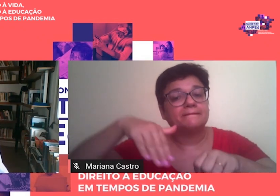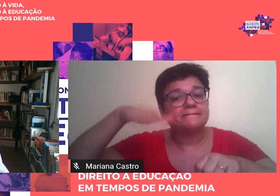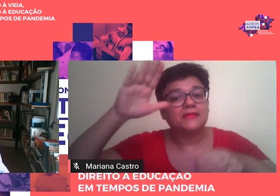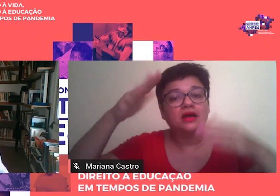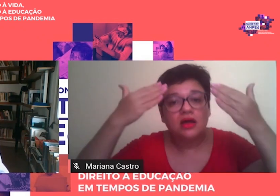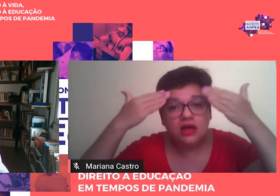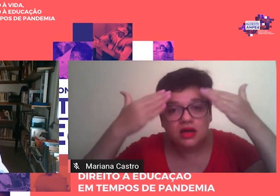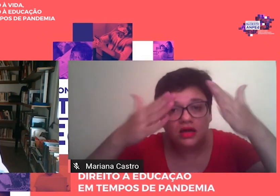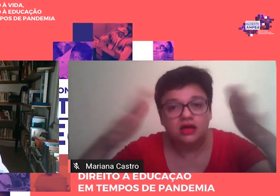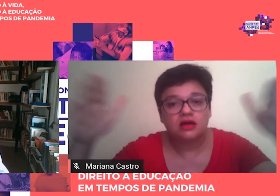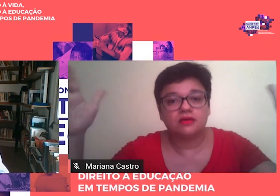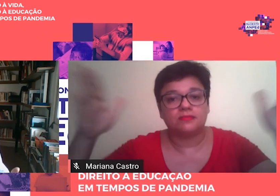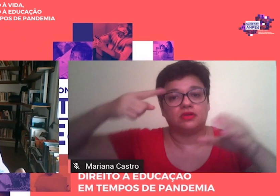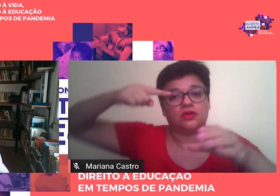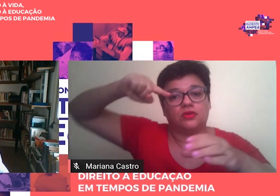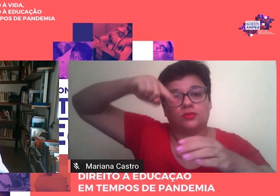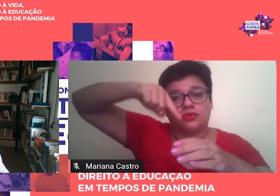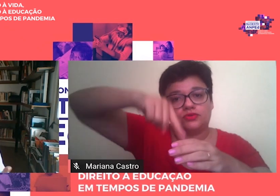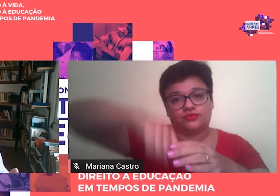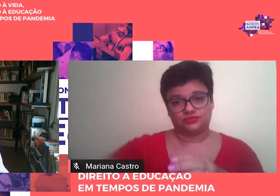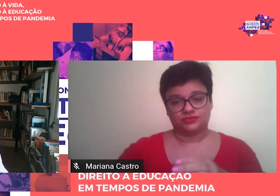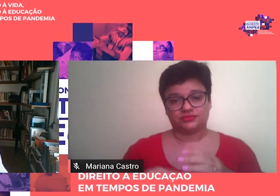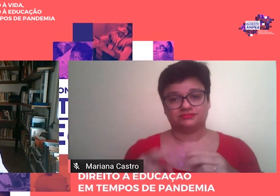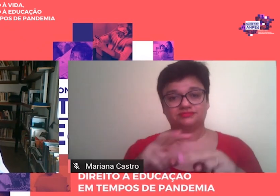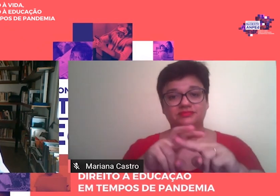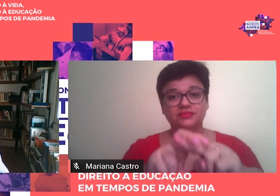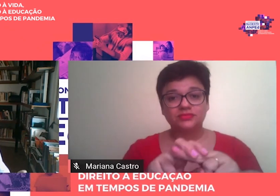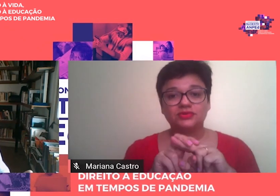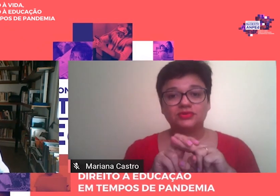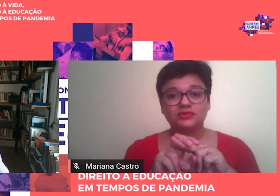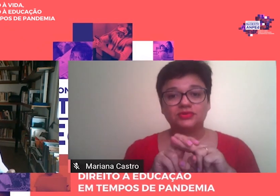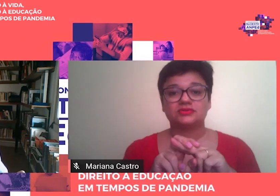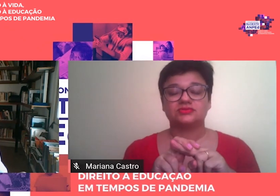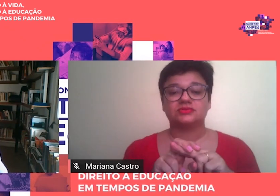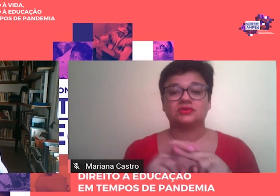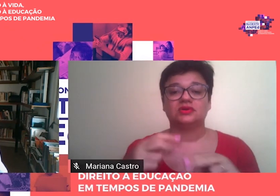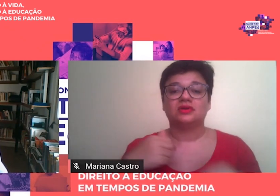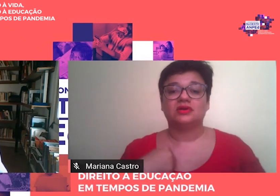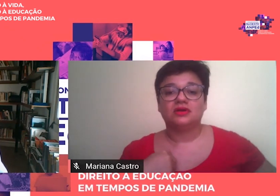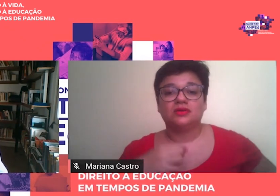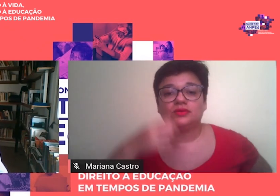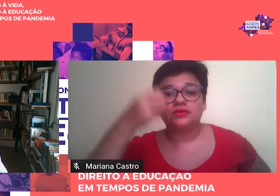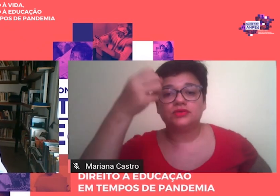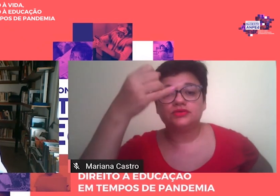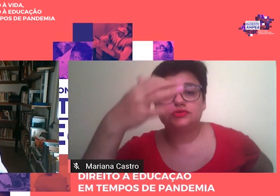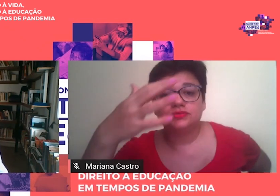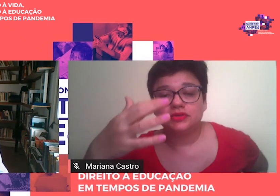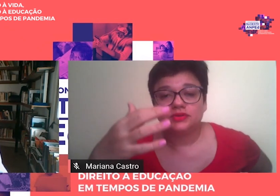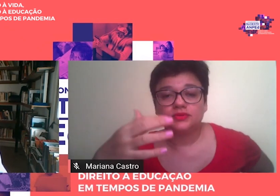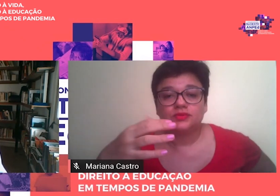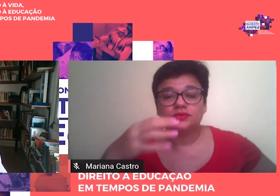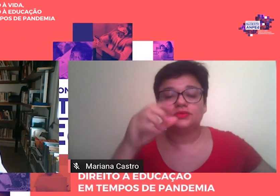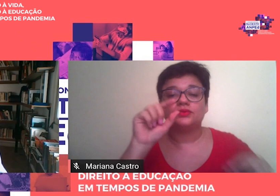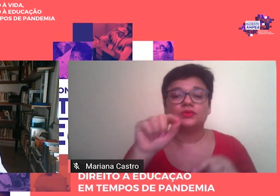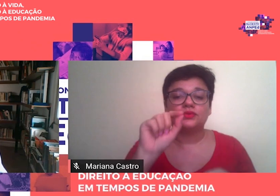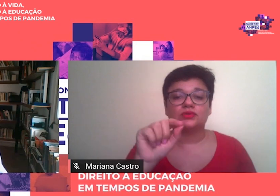profunda, né, e, por isso, eu me refiro, às vezes, ao fato de que